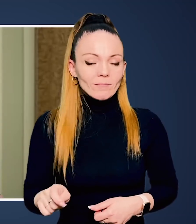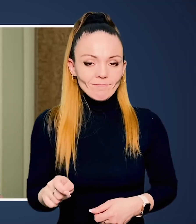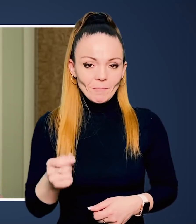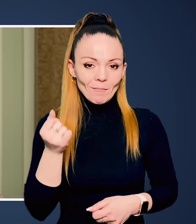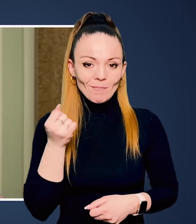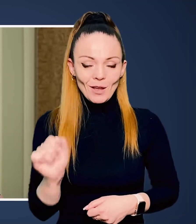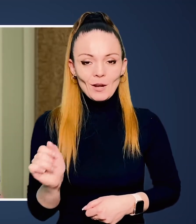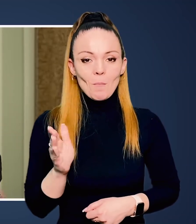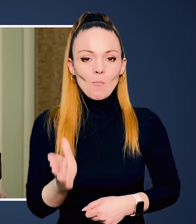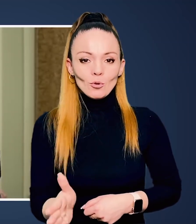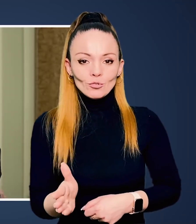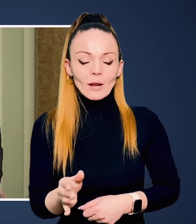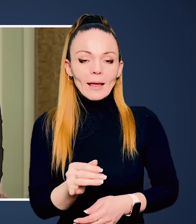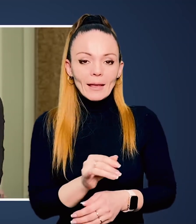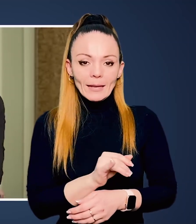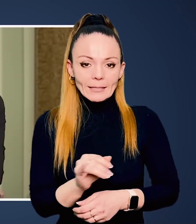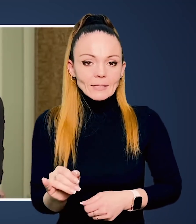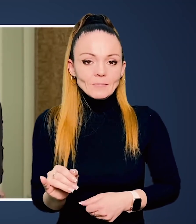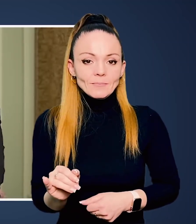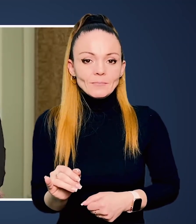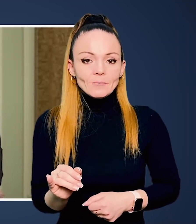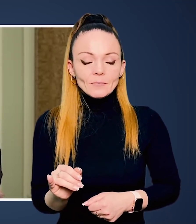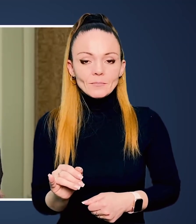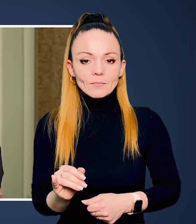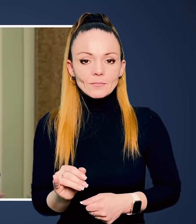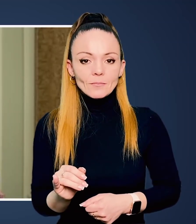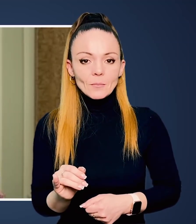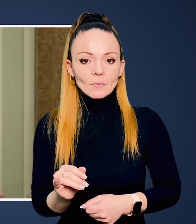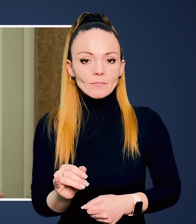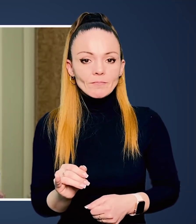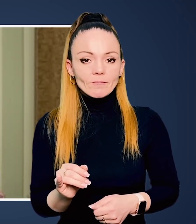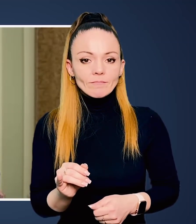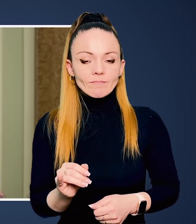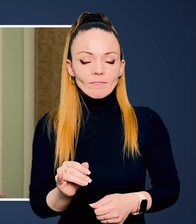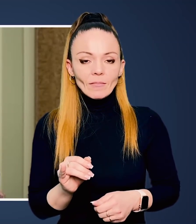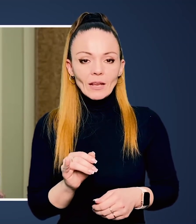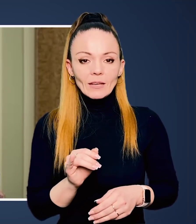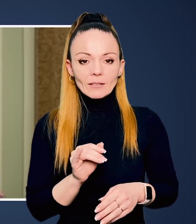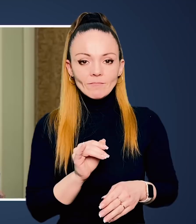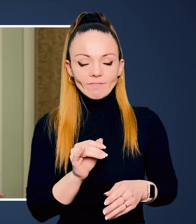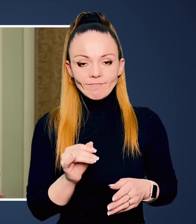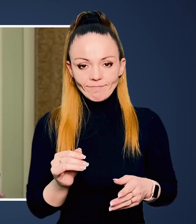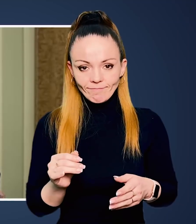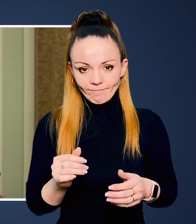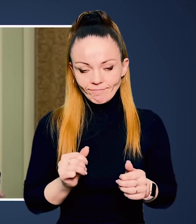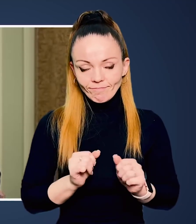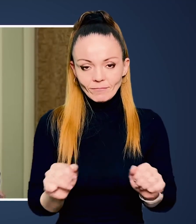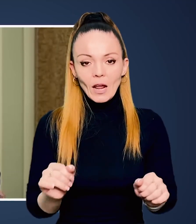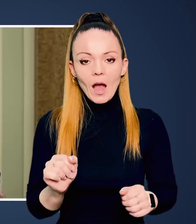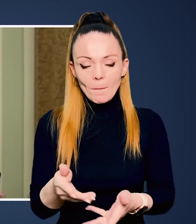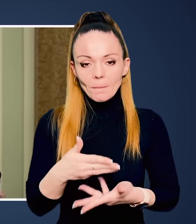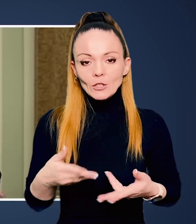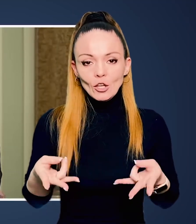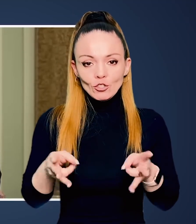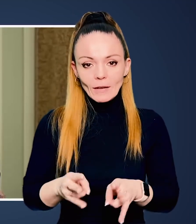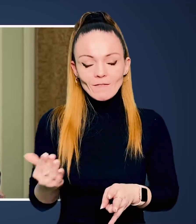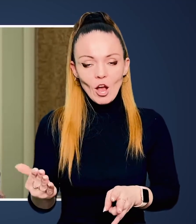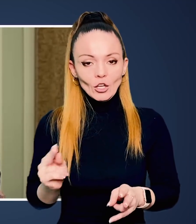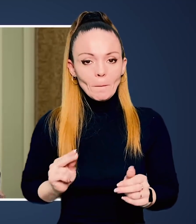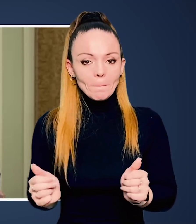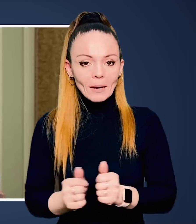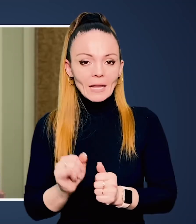знаємо, що Україна переможе і квітуватиме. А ми